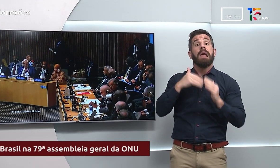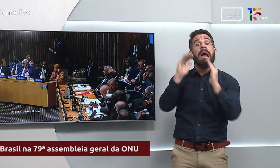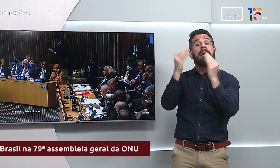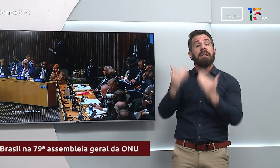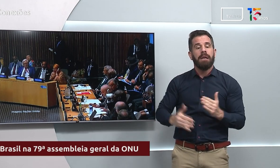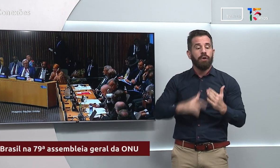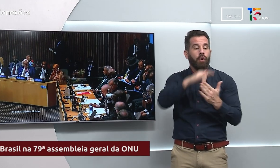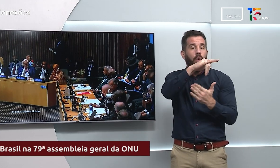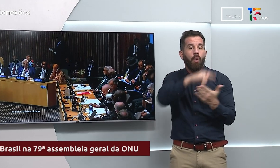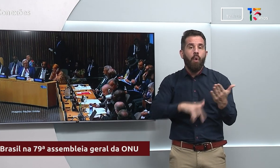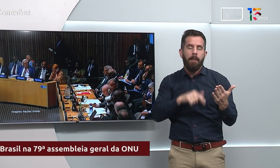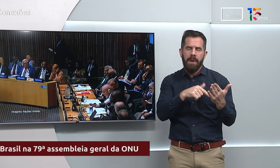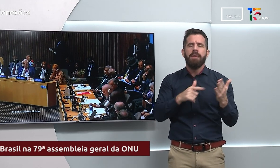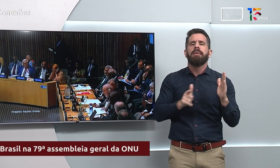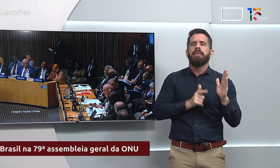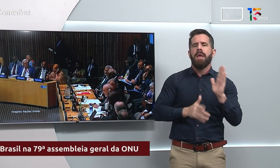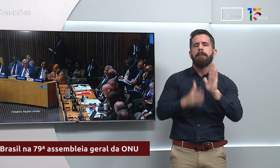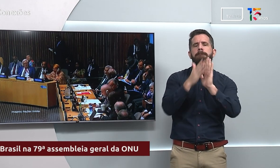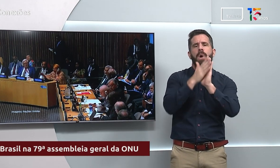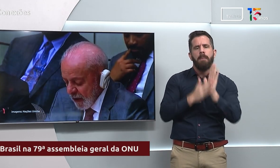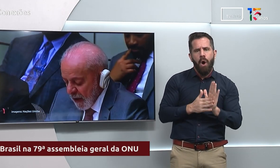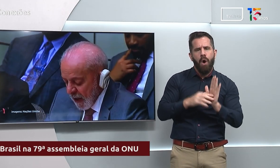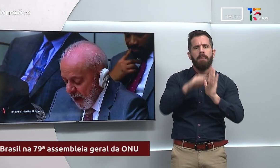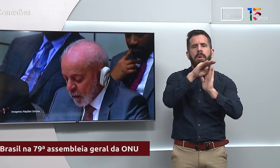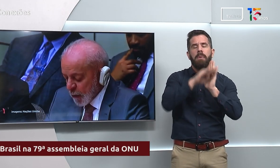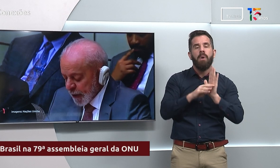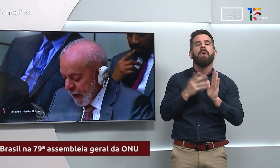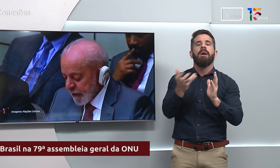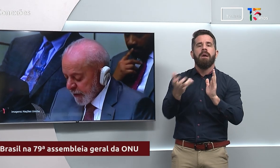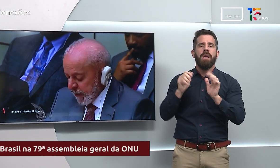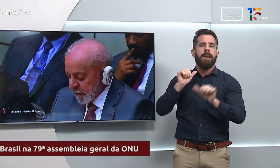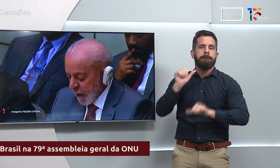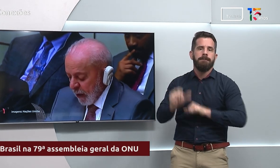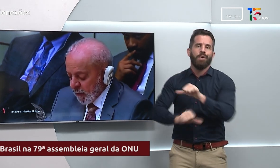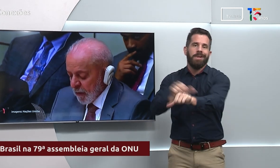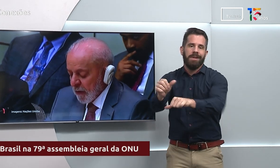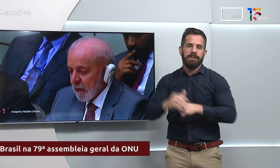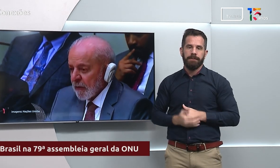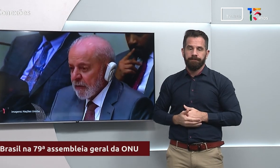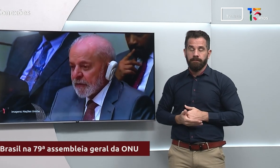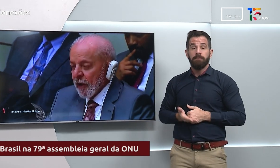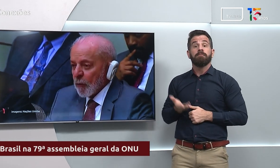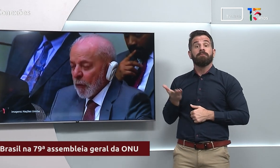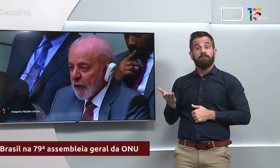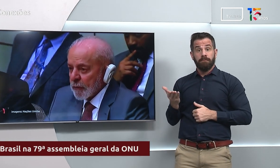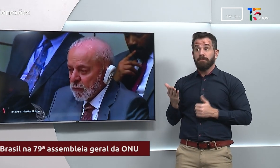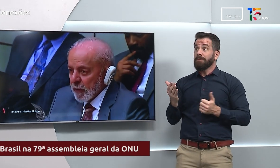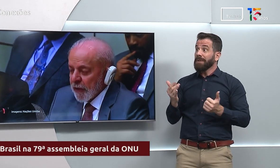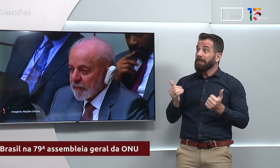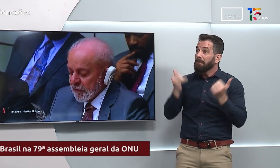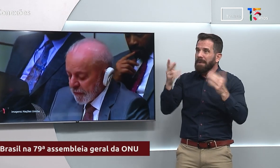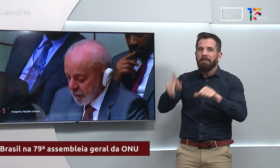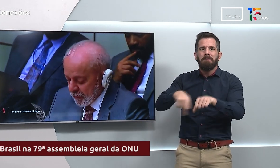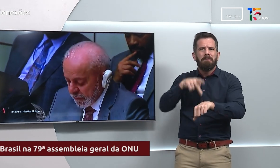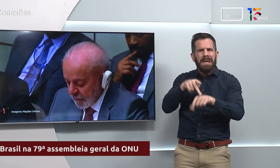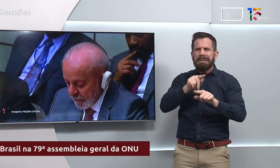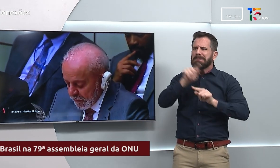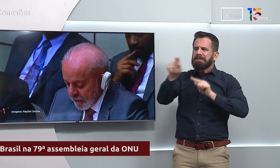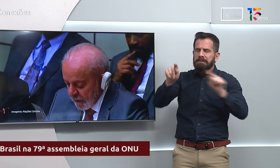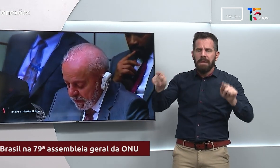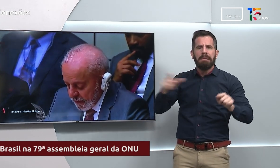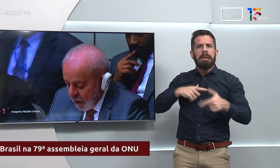Brasil que inclui propostas de mudanças. A comunidade internacional está correndo em círculos.